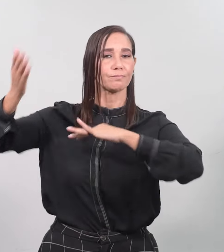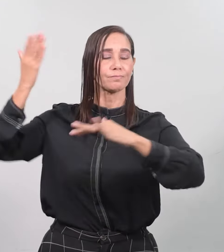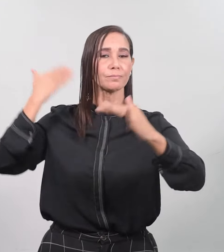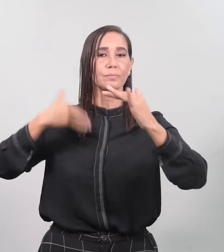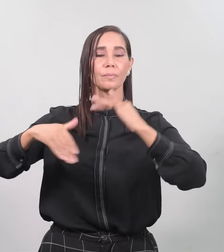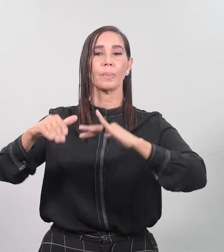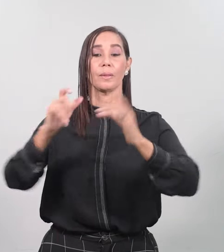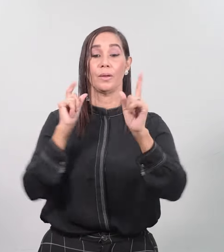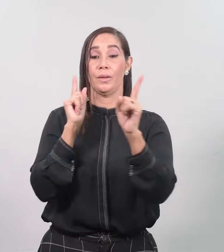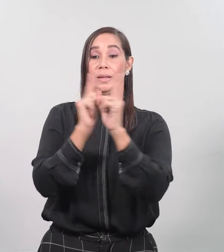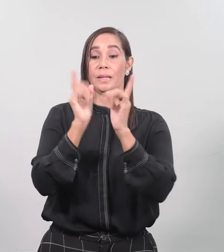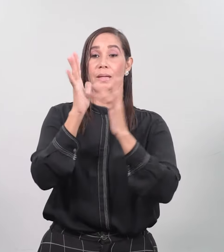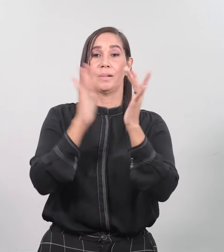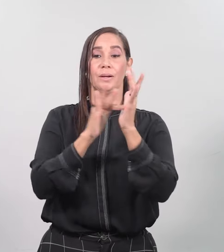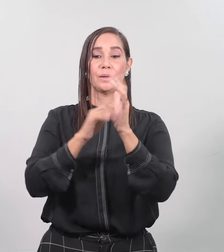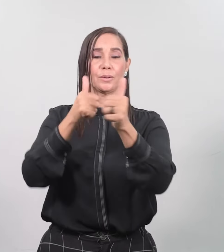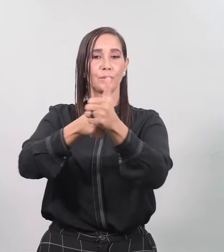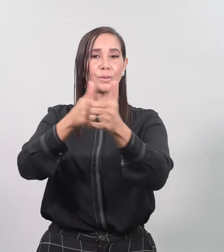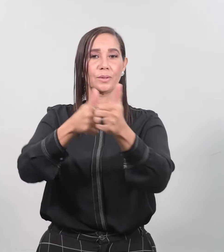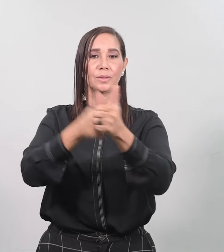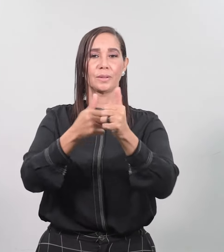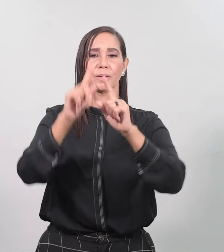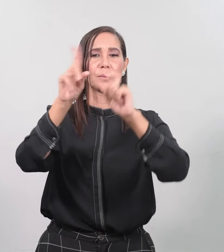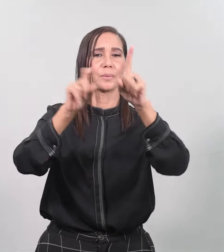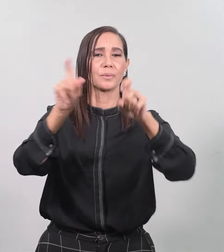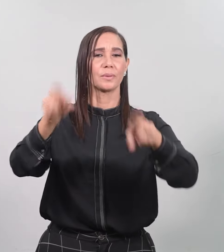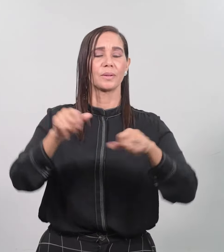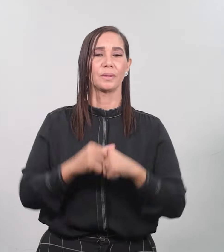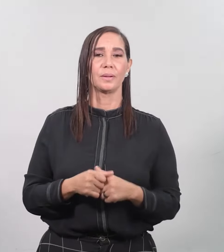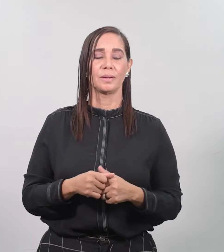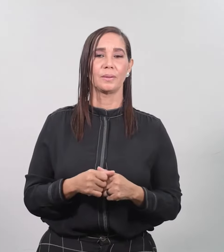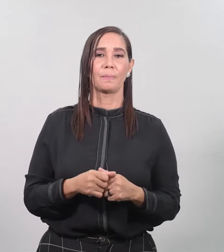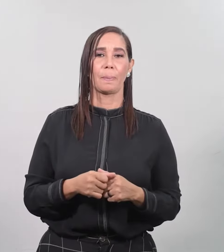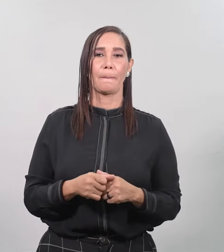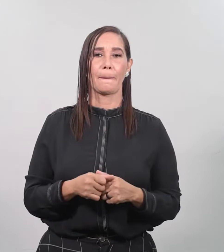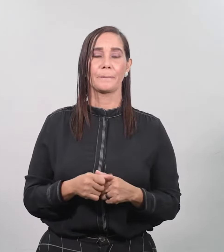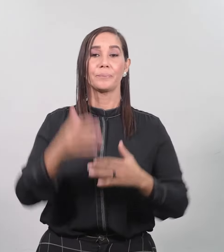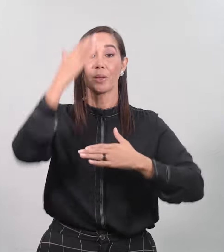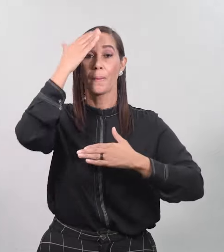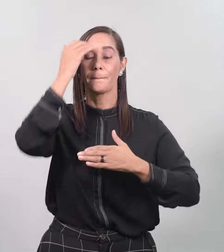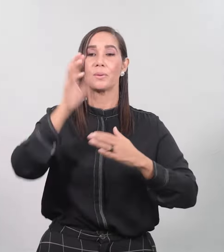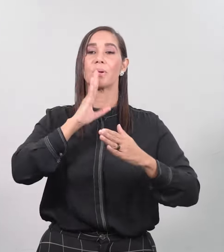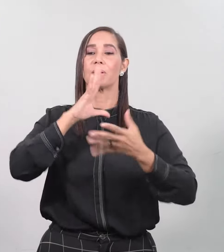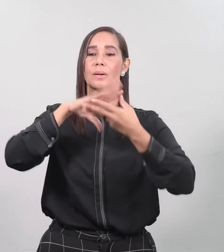se acercaron a Jesús los discípulos y le preguntaron ¿Por qué les hablas en parábolas?